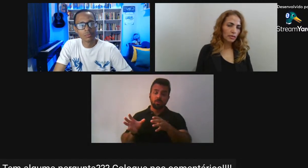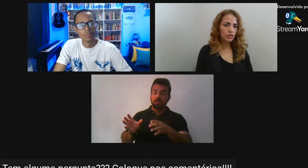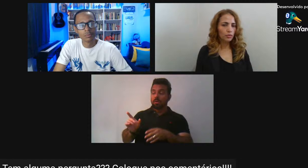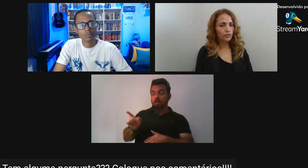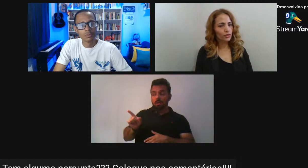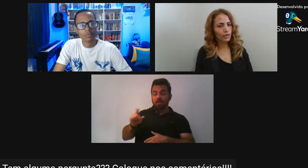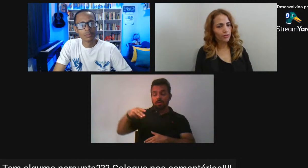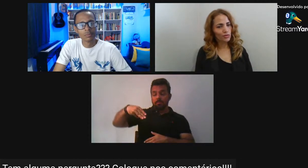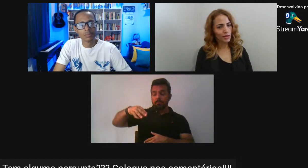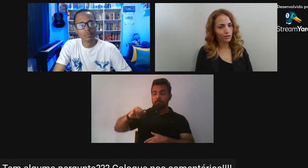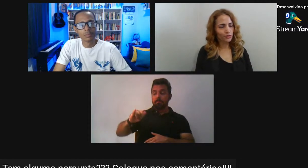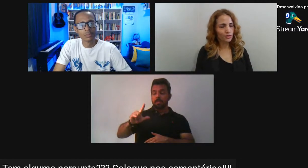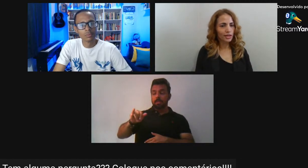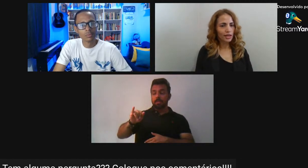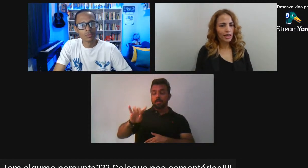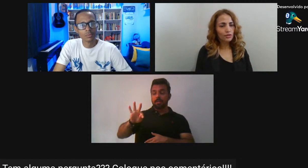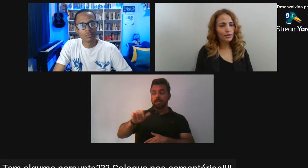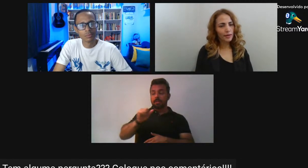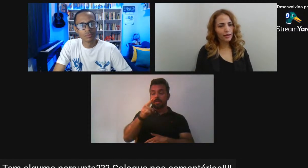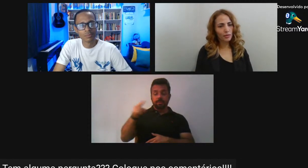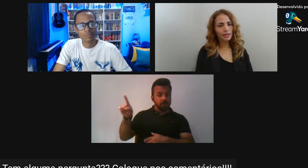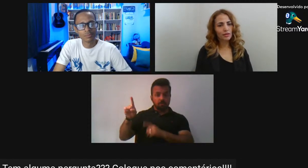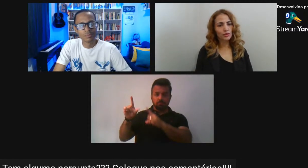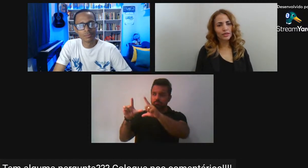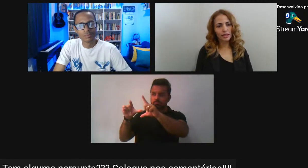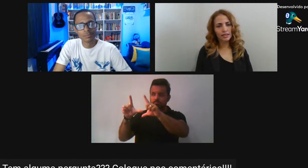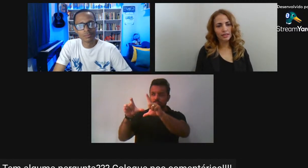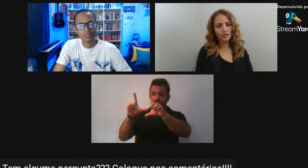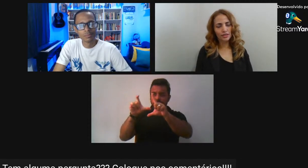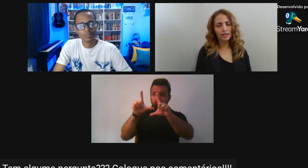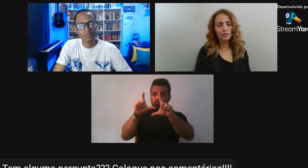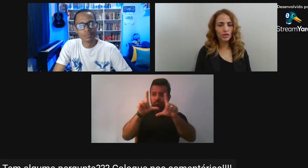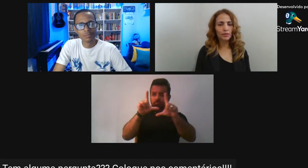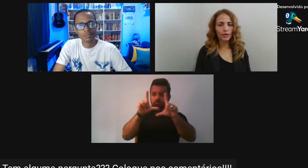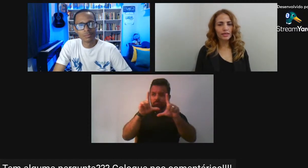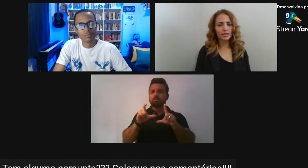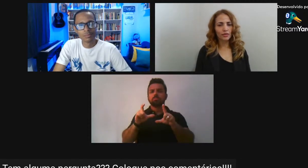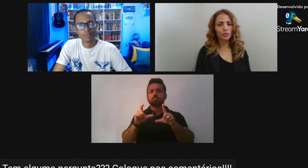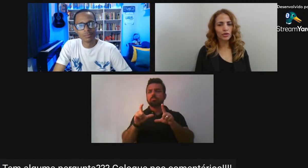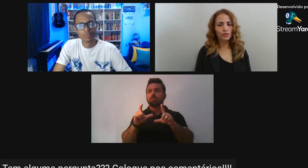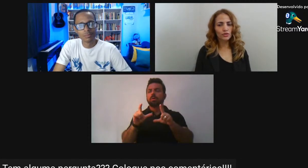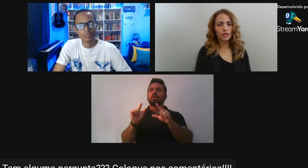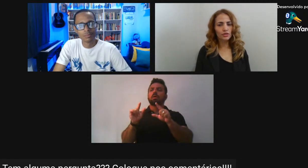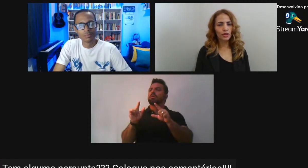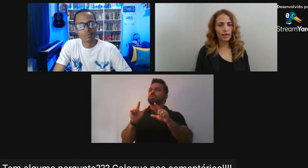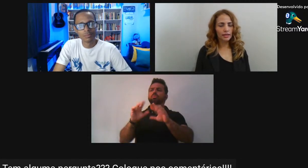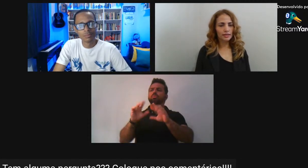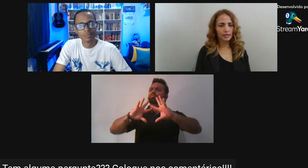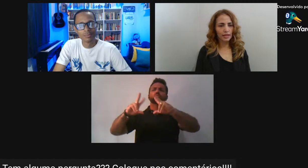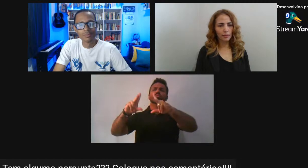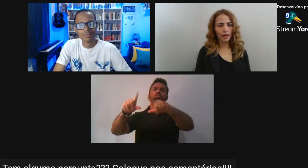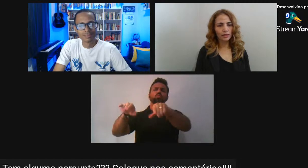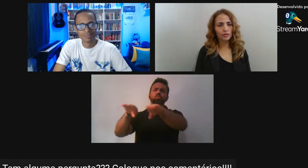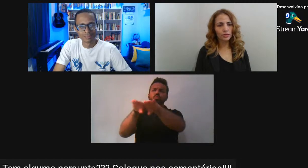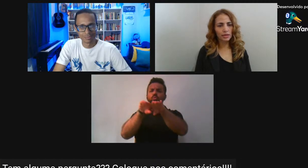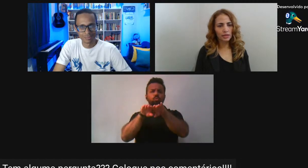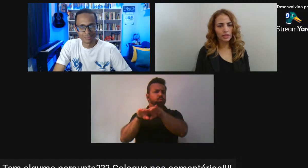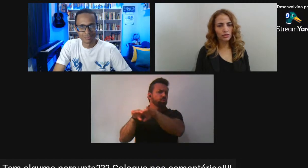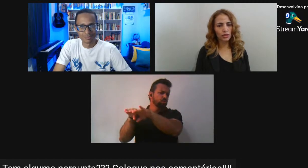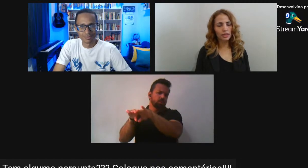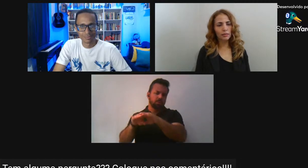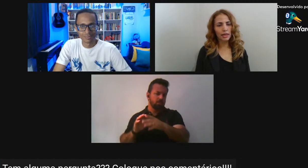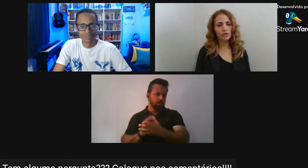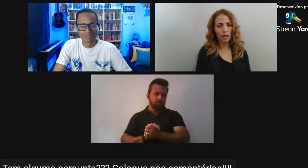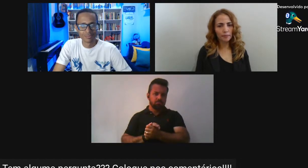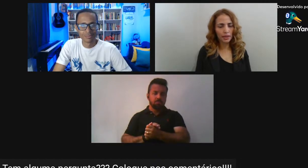os negros Exatamente como ele Fotografa os brancos Isso também é uma questão Muito interessante E me chamou a atenção E por isso eu selecionei Esse trabalho E